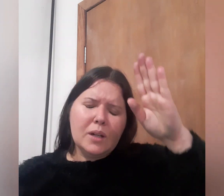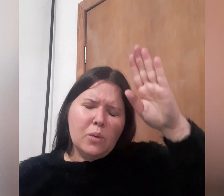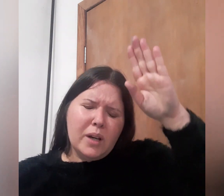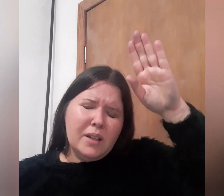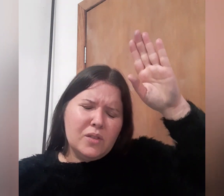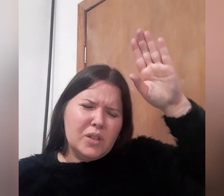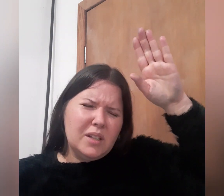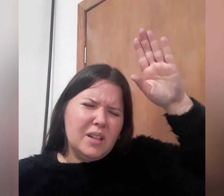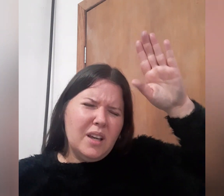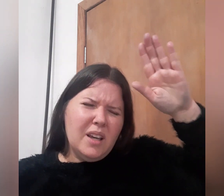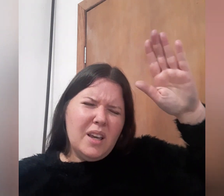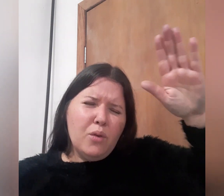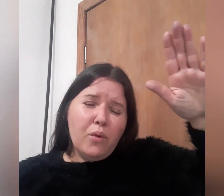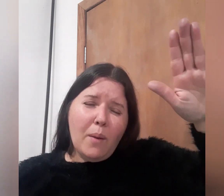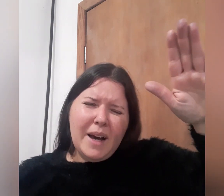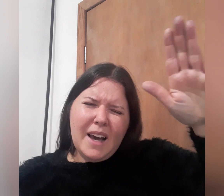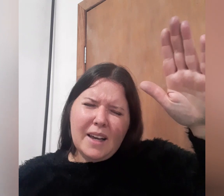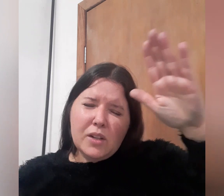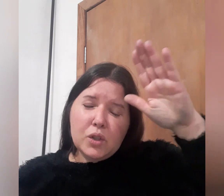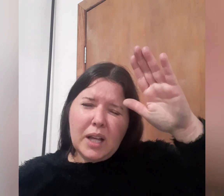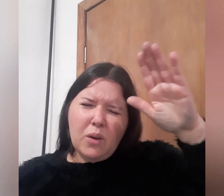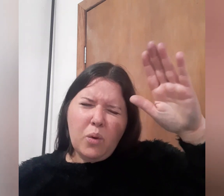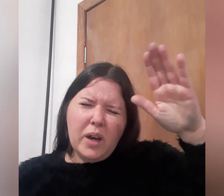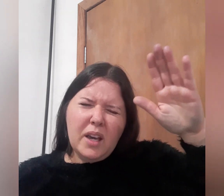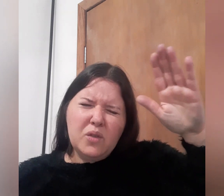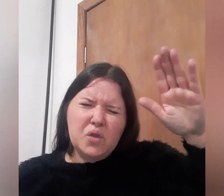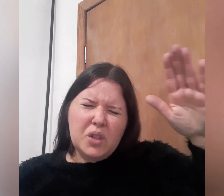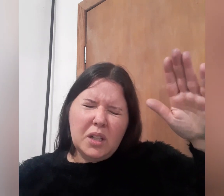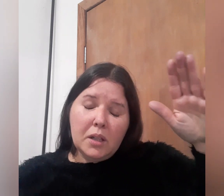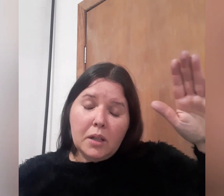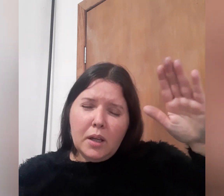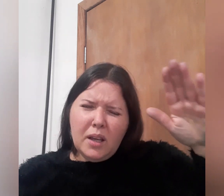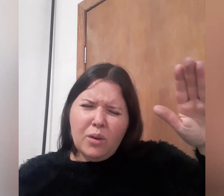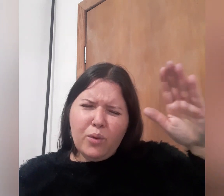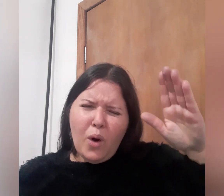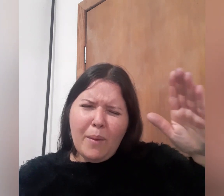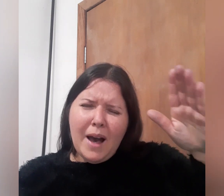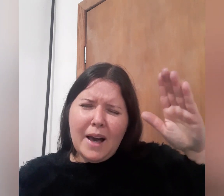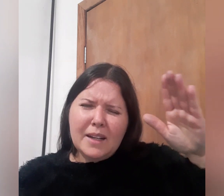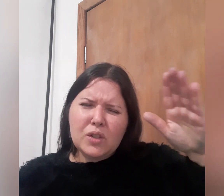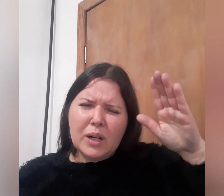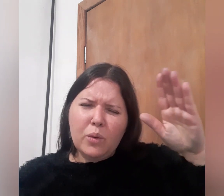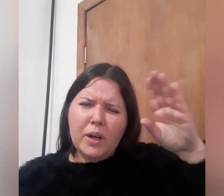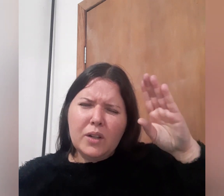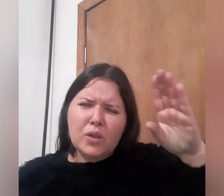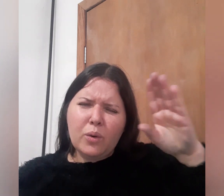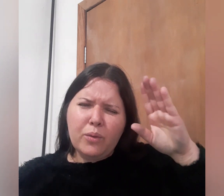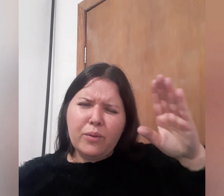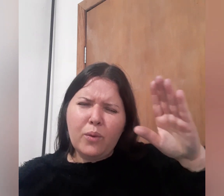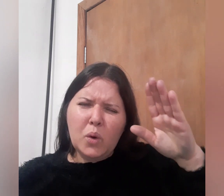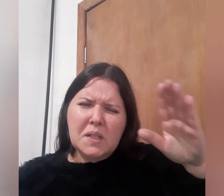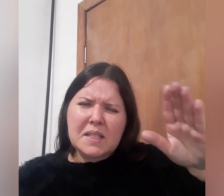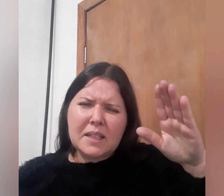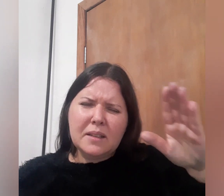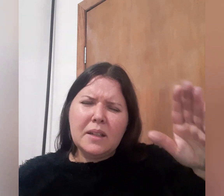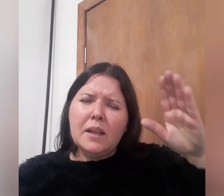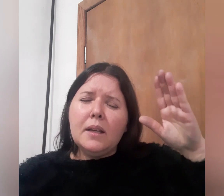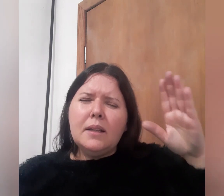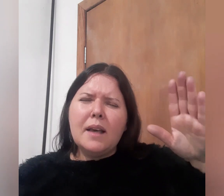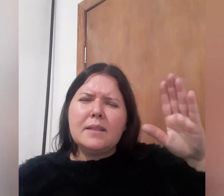corrente, eu vou amarrar esta corrente, eu vou amarrar esta corrente com força e essa